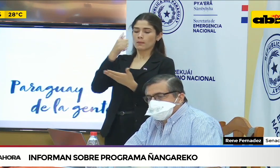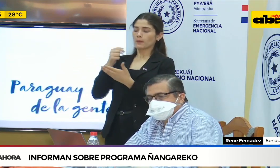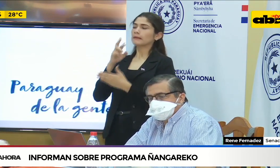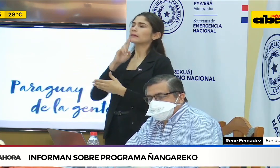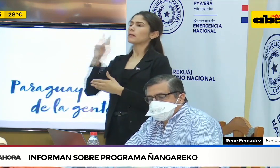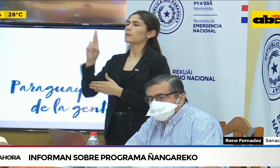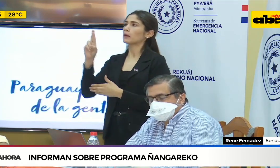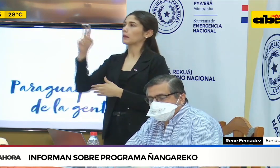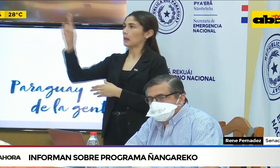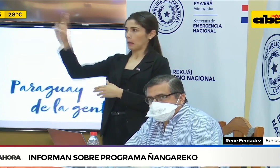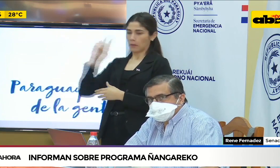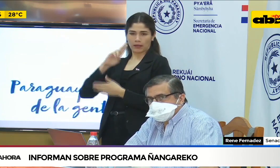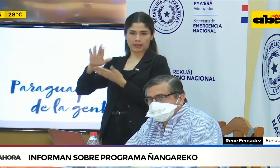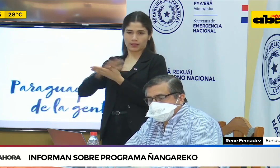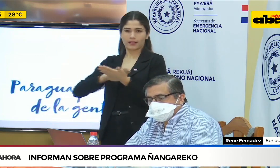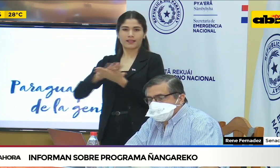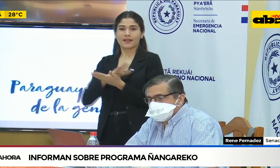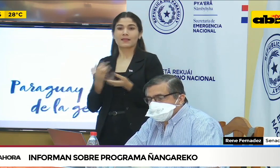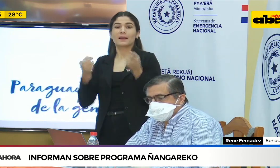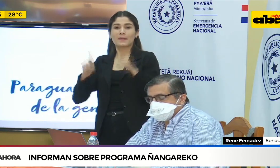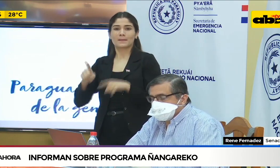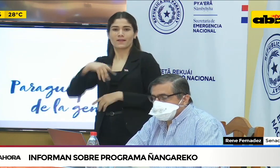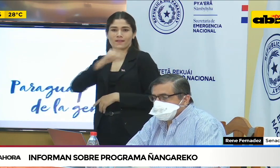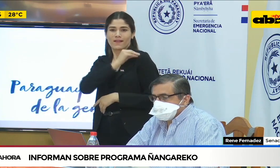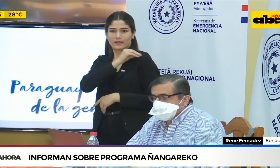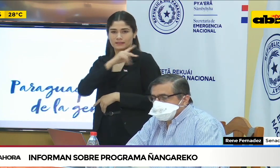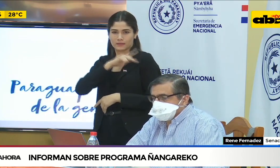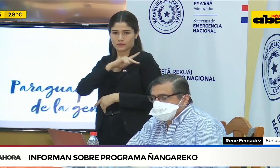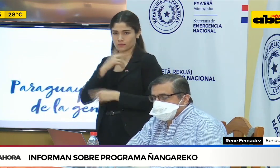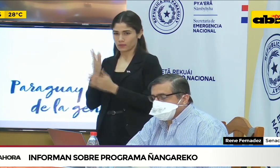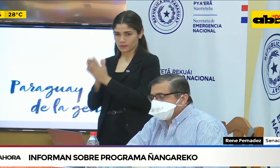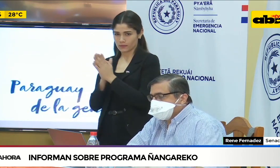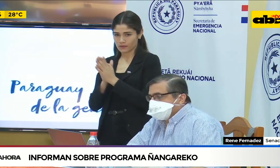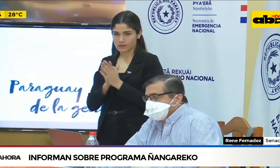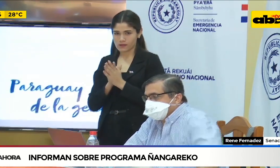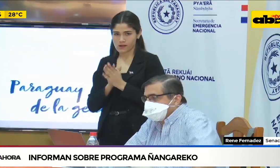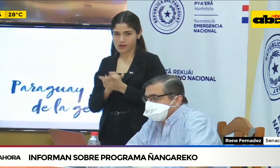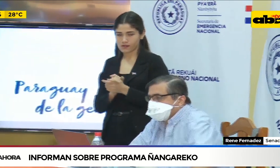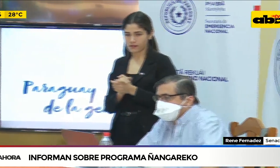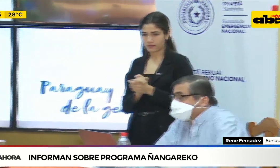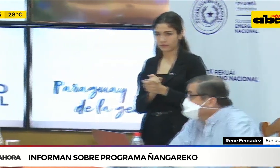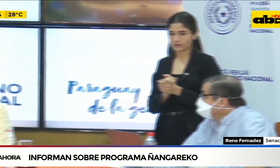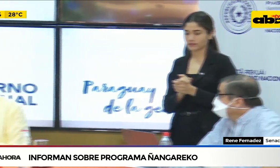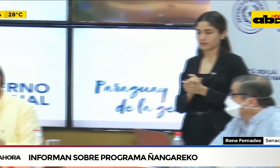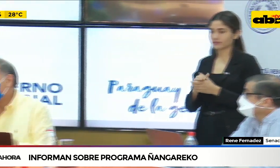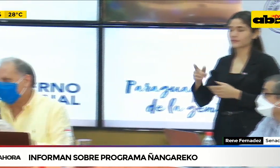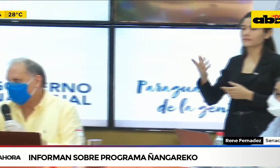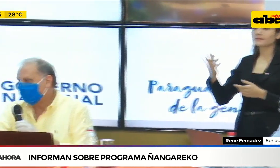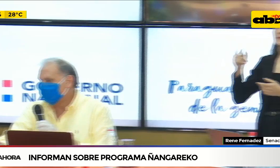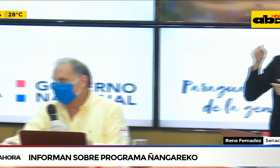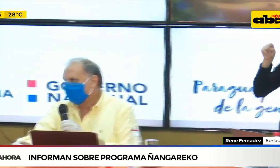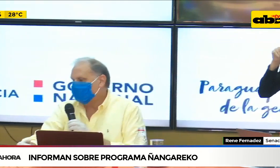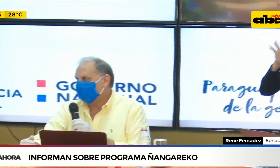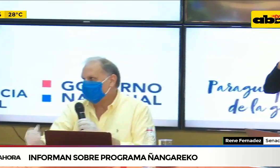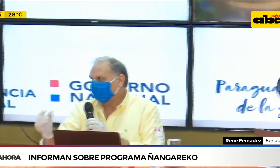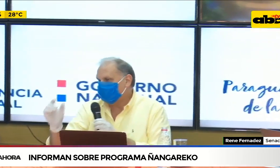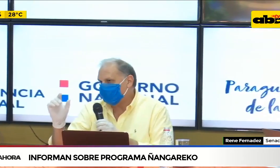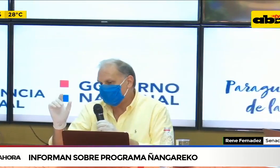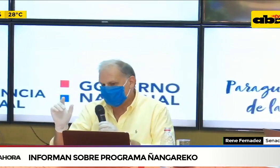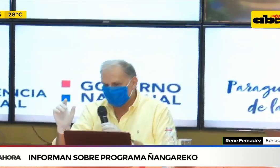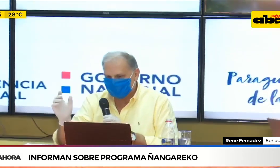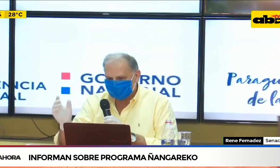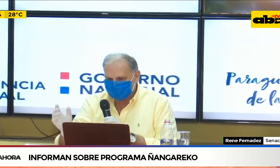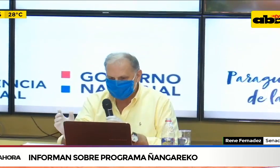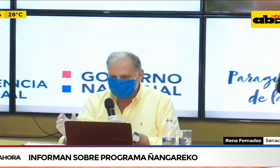Ministro? ¿Cuál es la respuesta que tenemos para esa gente? Eso se debe al procesamiento que están haciendo las compañías a efectos